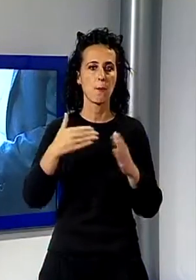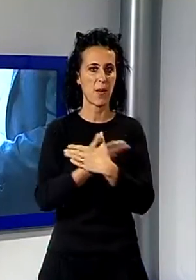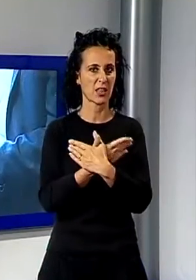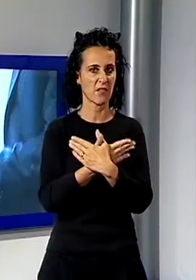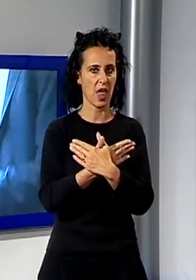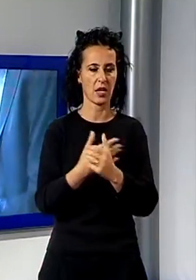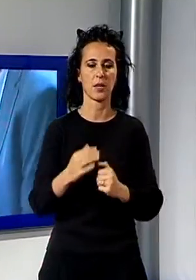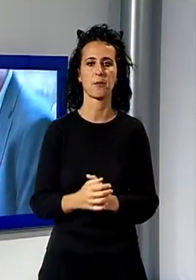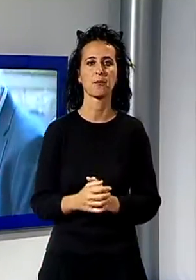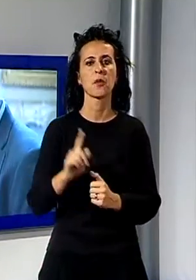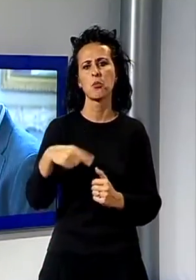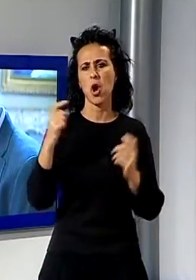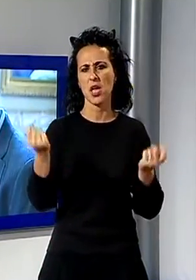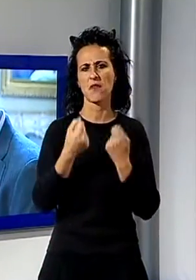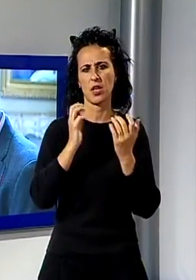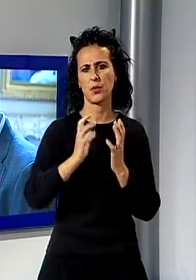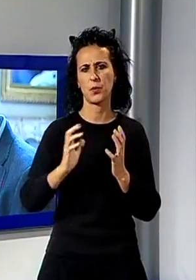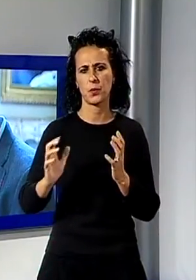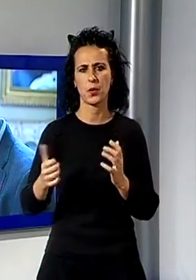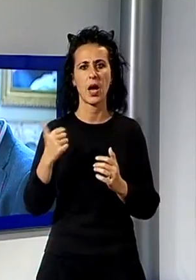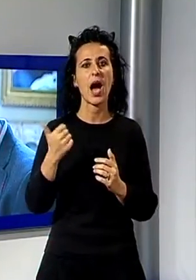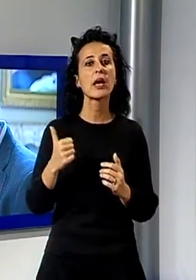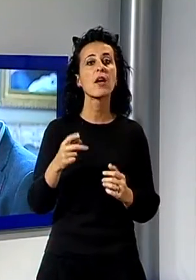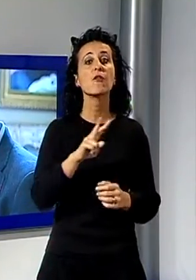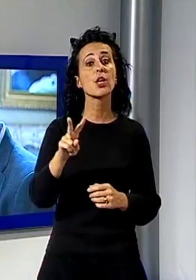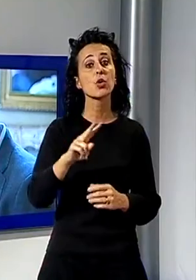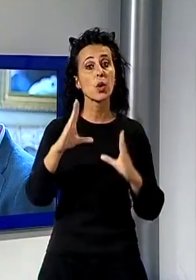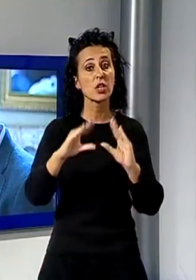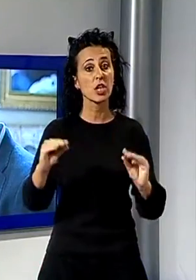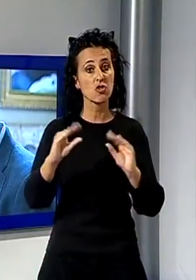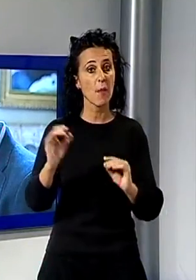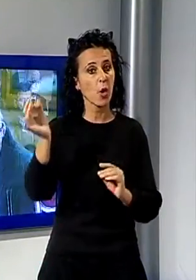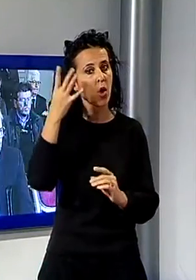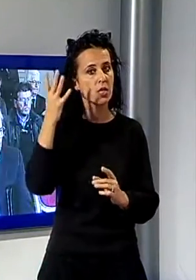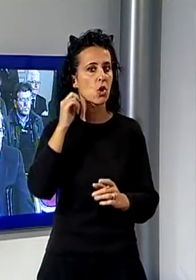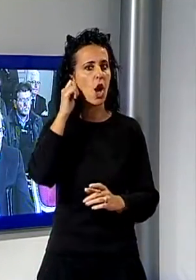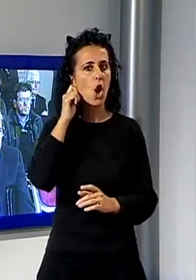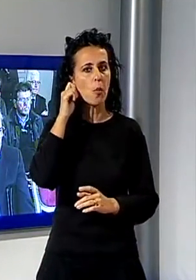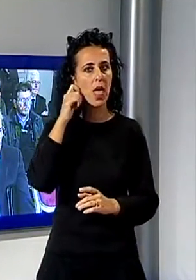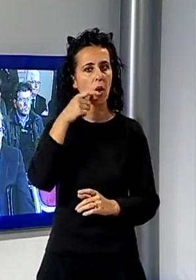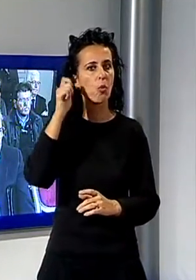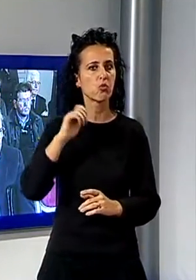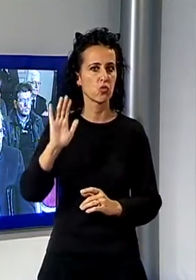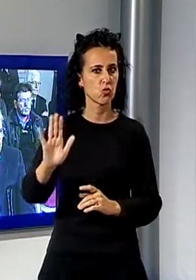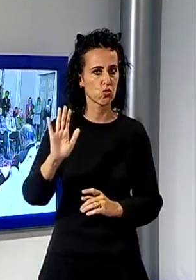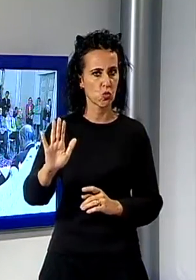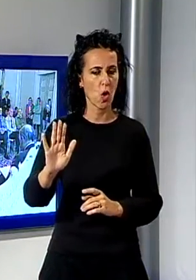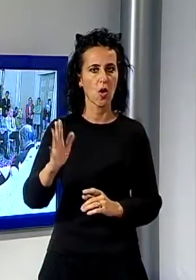Poi tanti eventi, tra cui segnaliamo il 22 dicembre, ricorrenza del compleanno di Giacomo Puccini, che sarà celebrato con Stefano